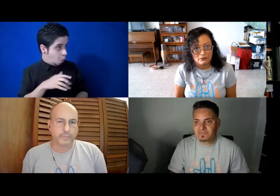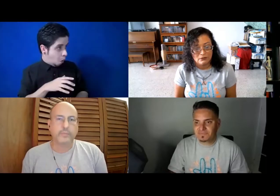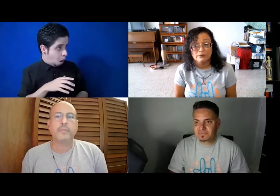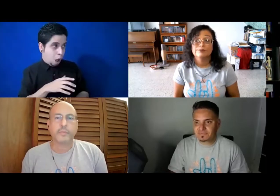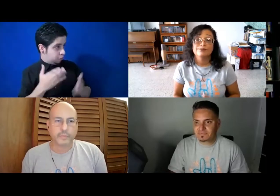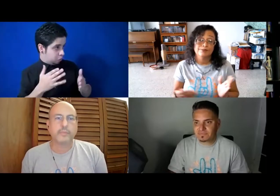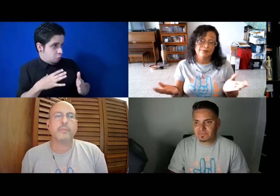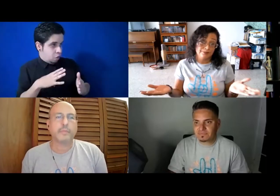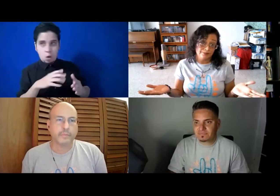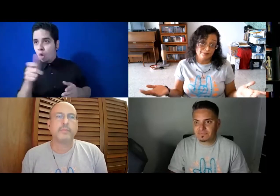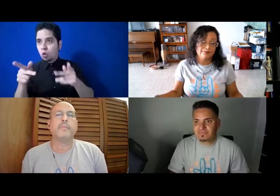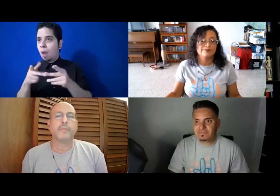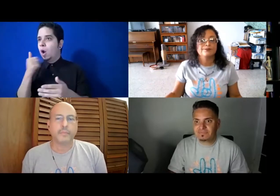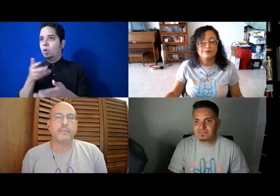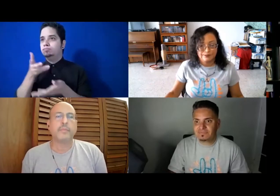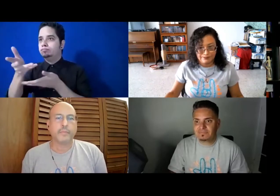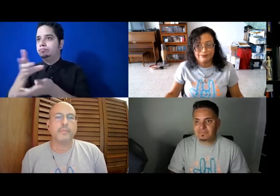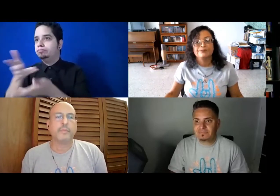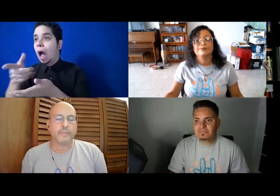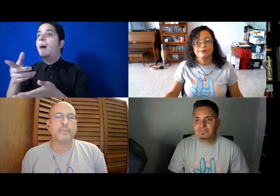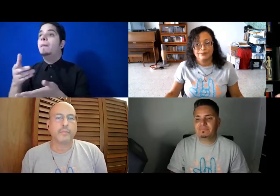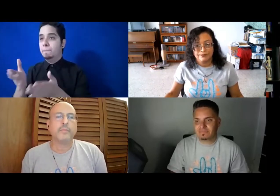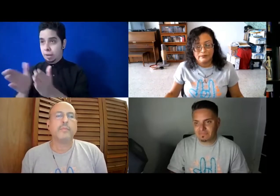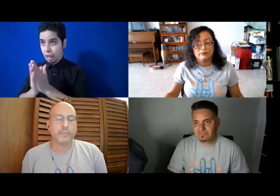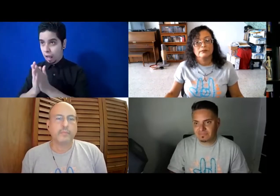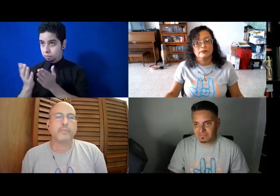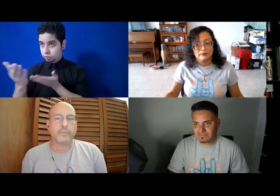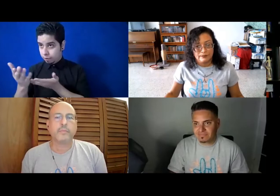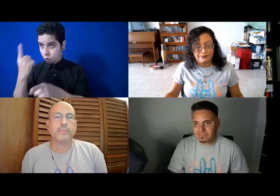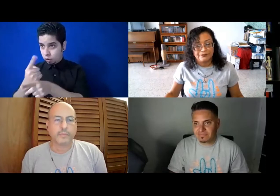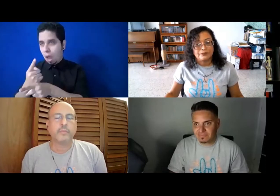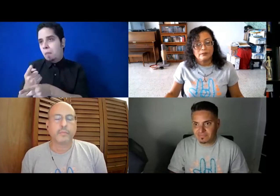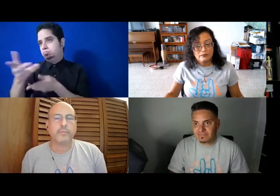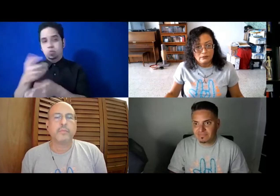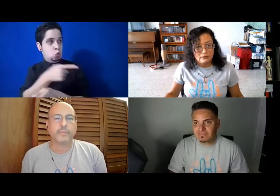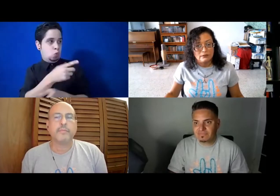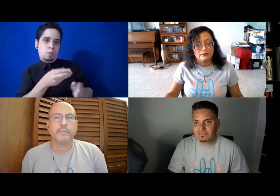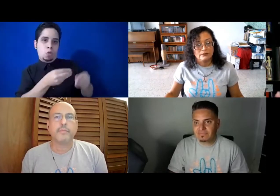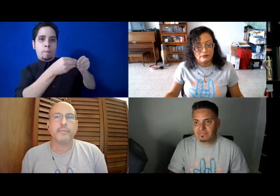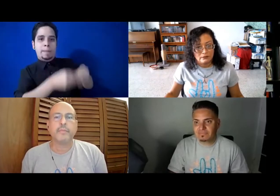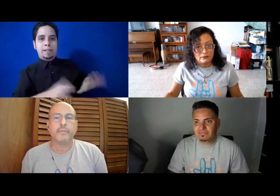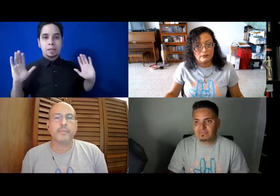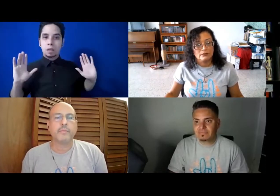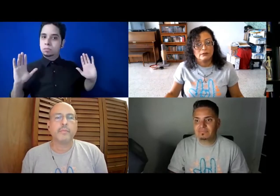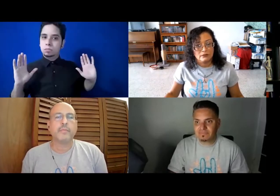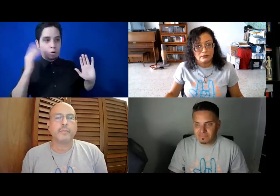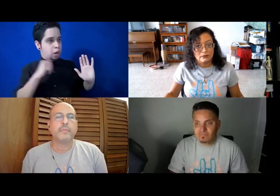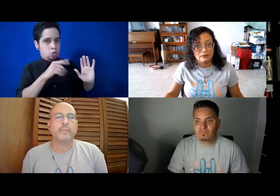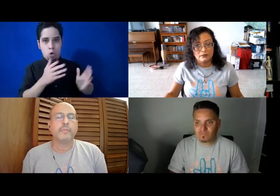servicio y ustedes van a perder un potencial público que podría estar cautivo simplemente por tener un poquito más